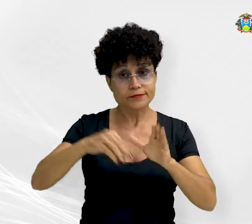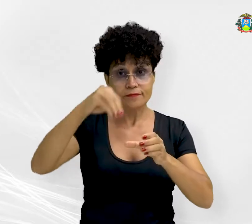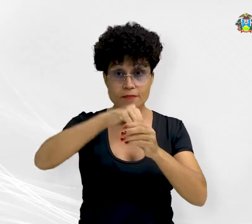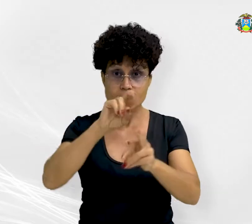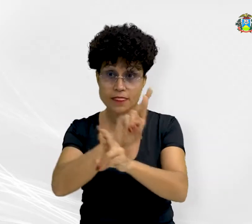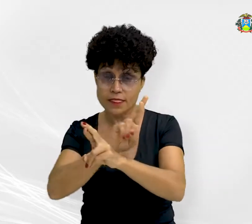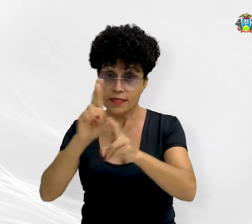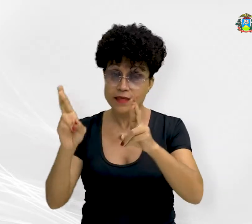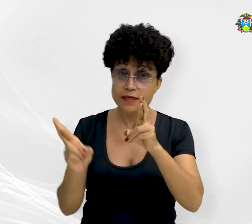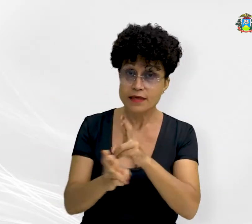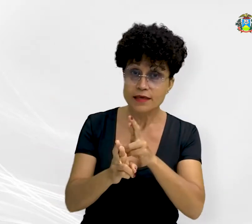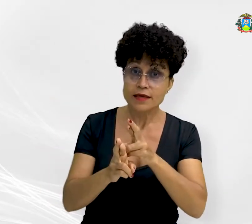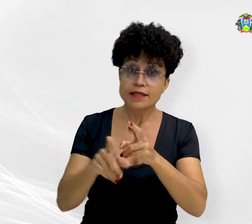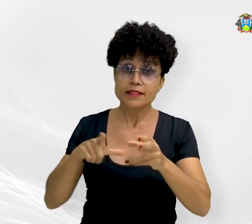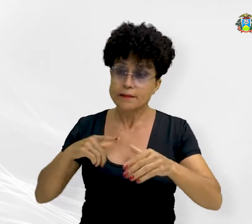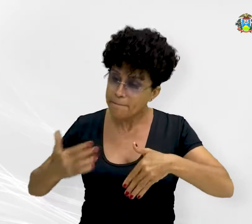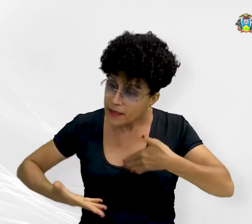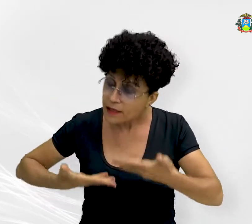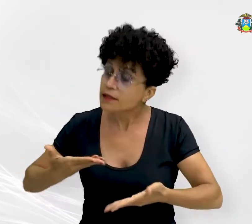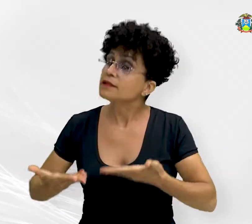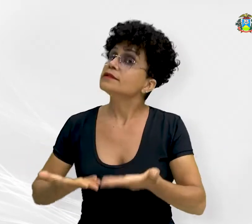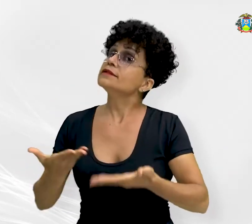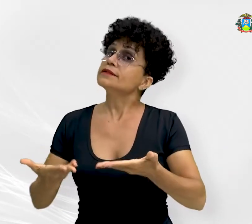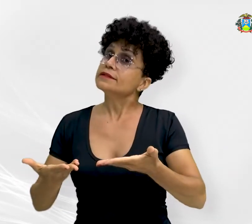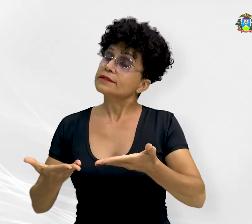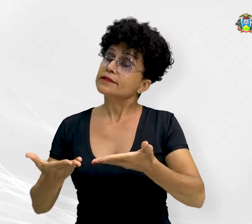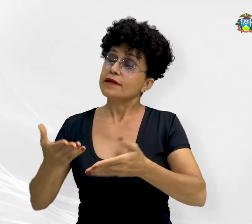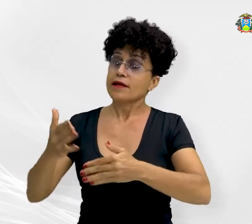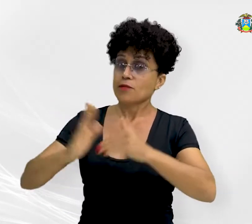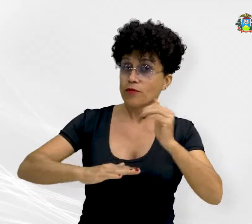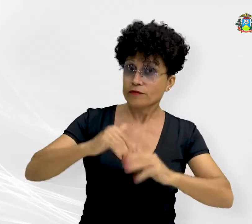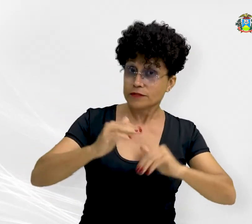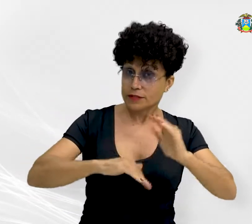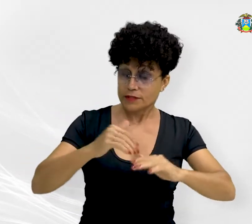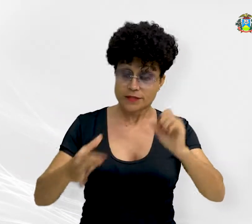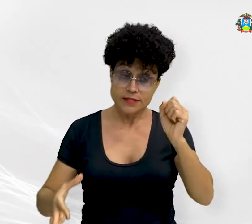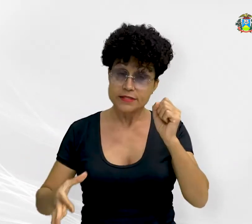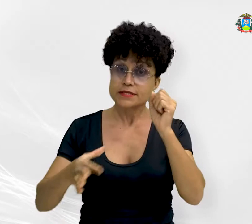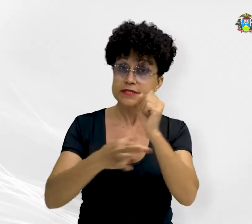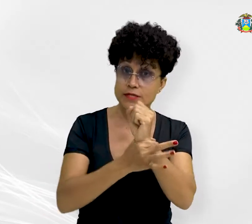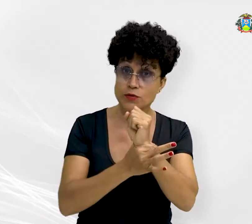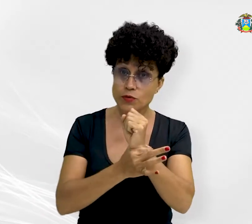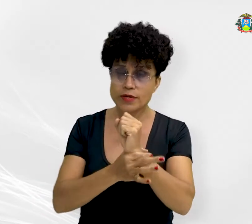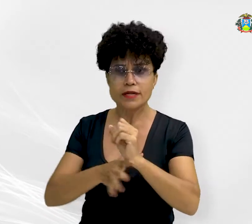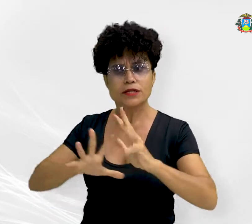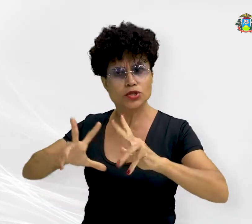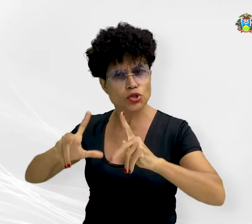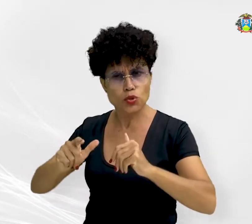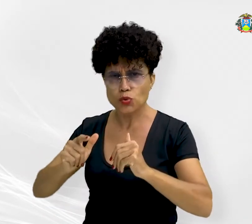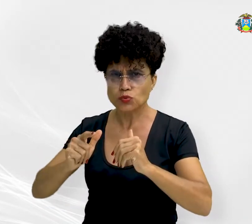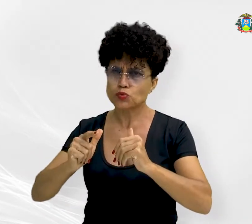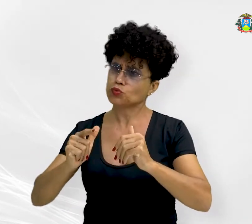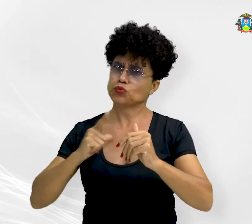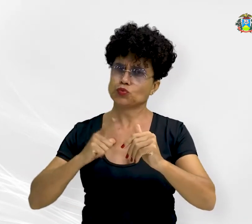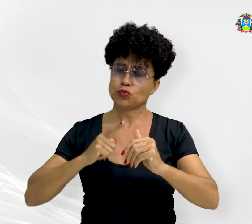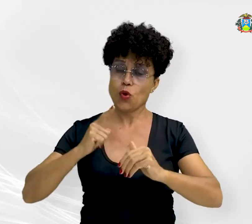relacionam à operosidade e dedicação ao cargo, à presteza e segurança nas manifestações processuais, à